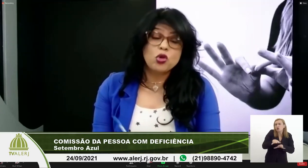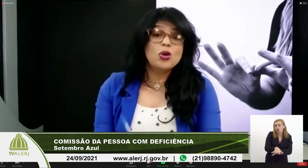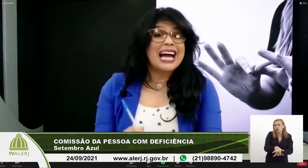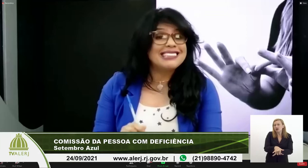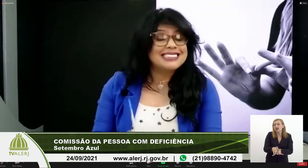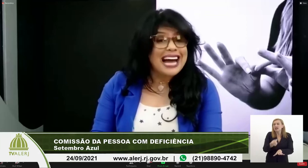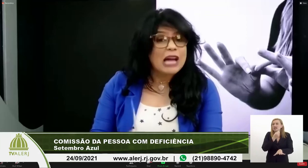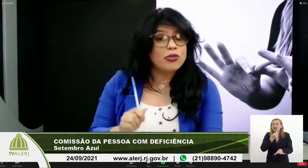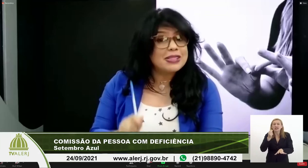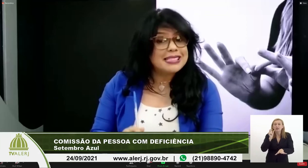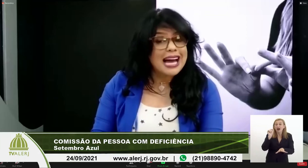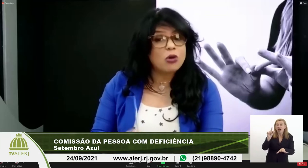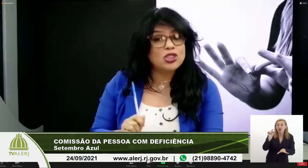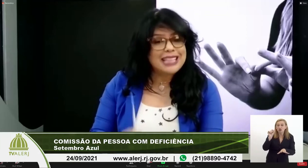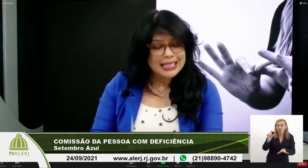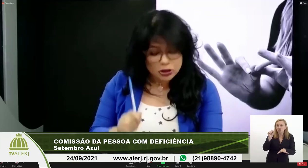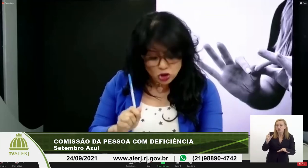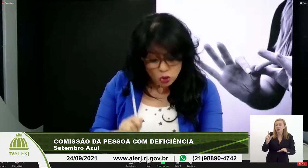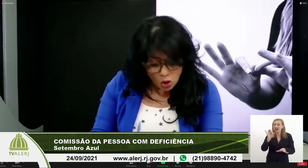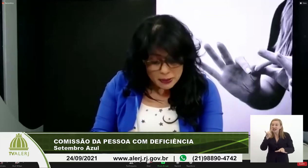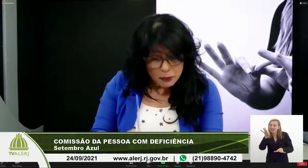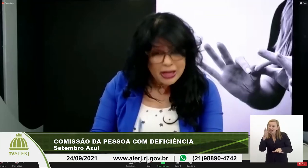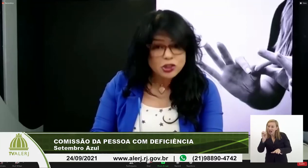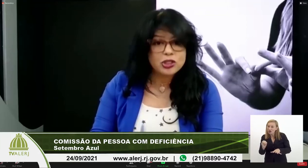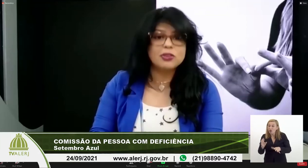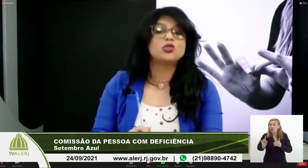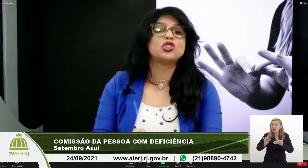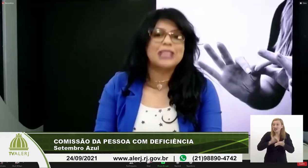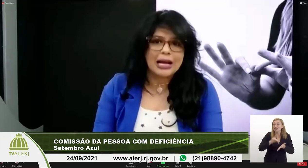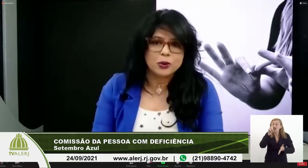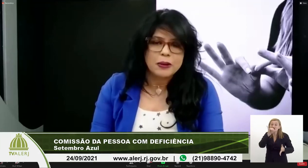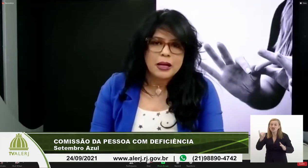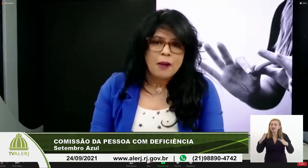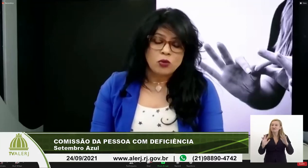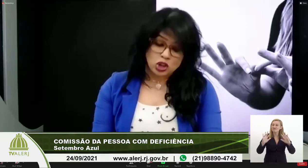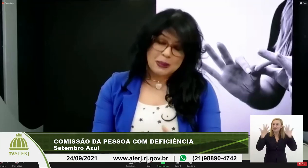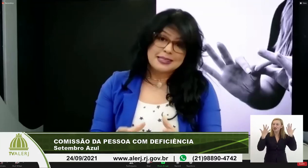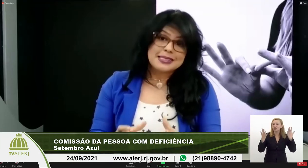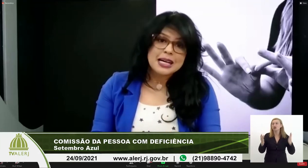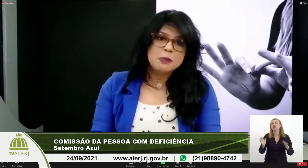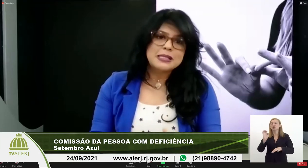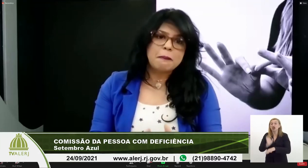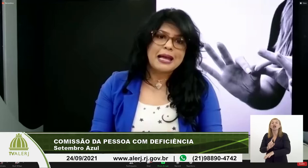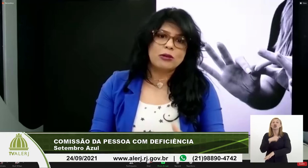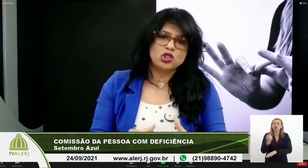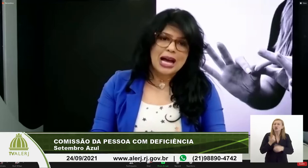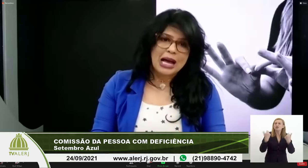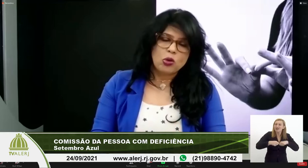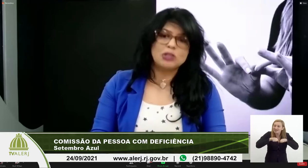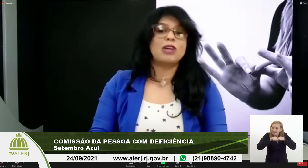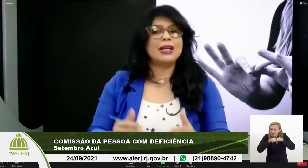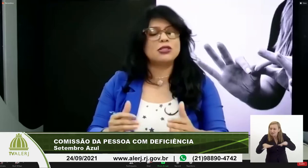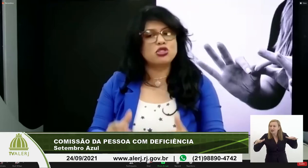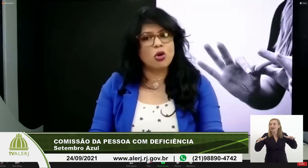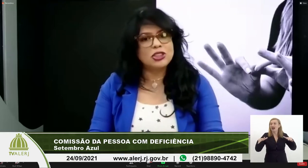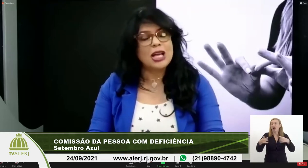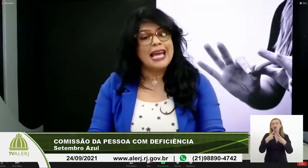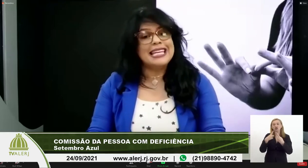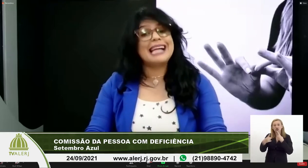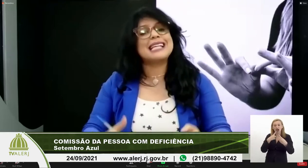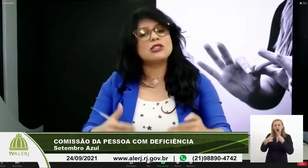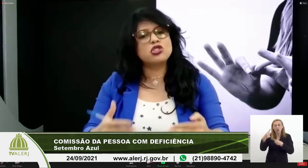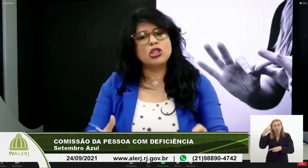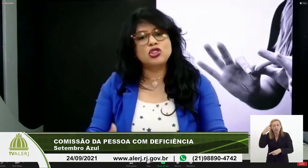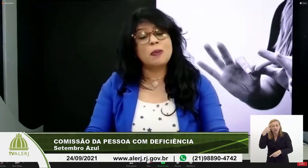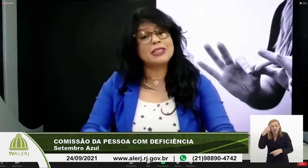Setembro Azul no calendário oficial de datas comemorativas do Estado. Nós precisamos ampliar o diálogo, as reflexões